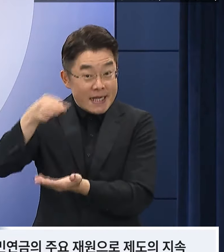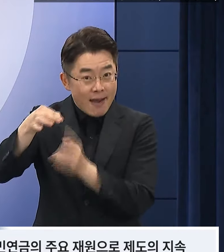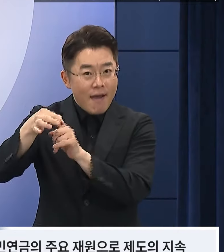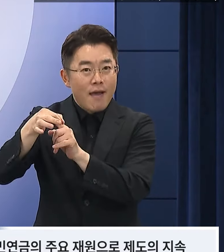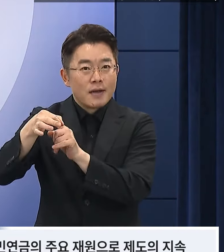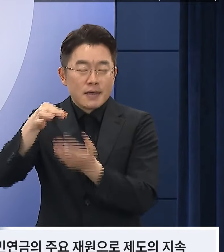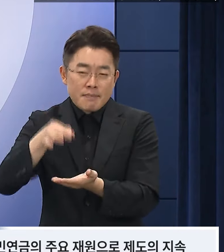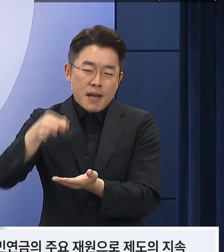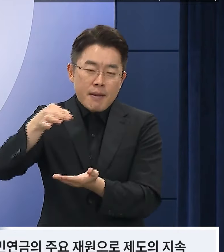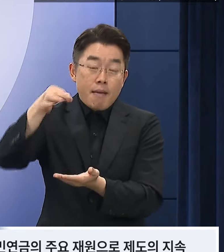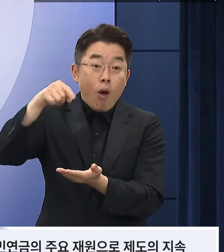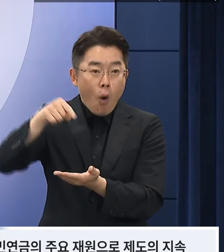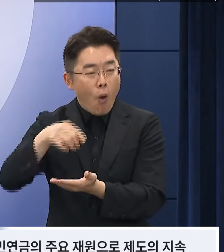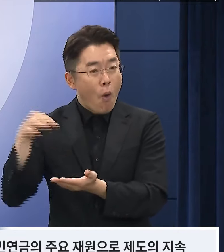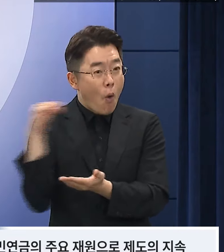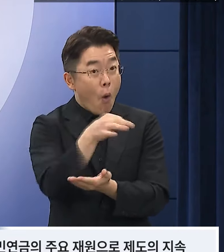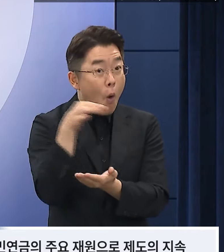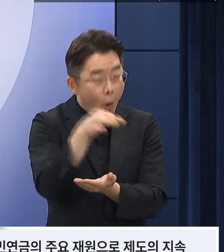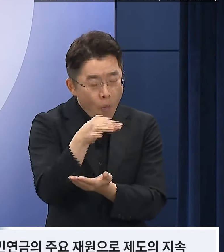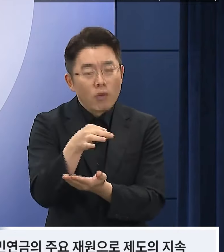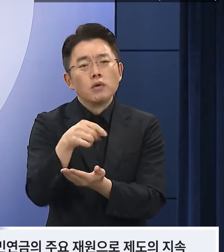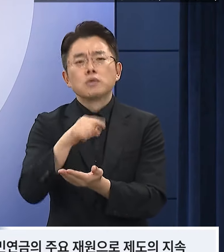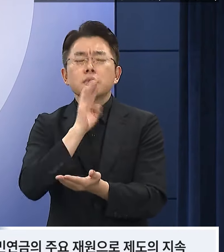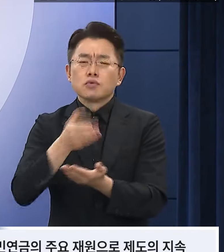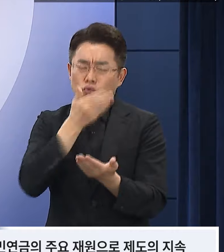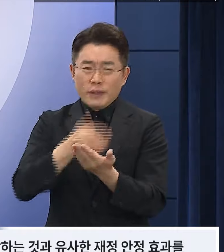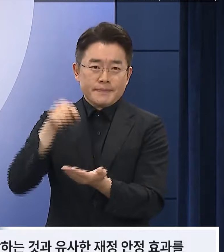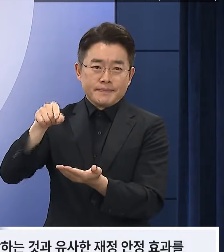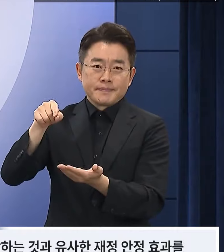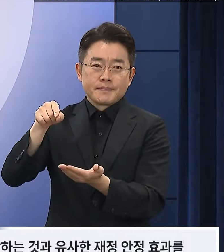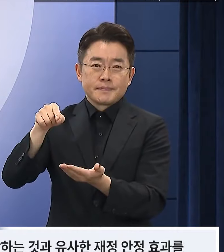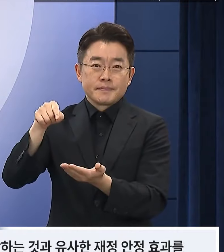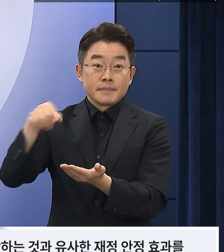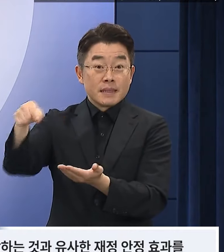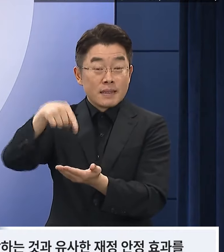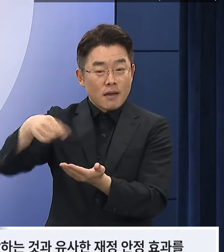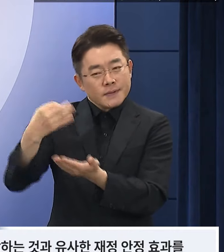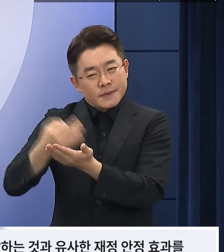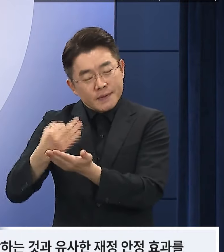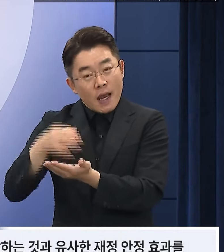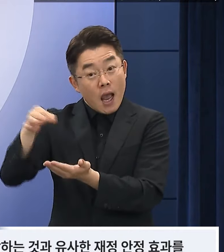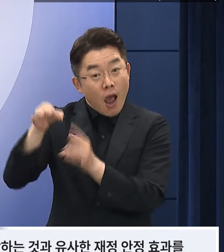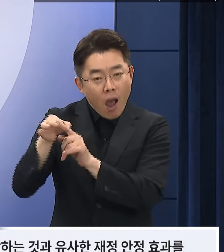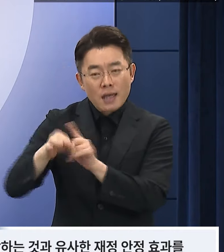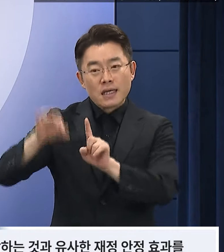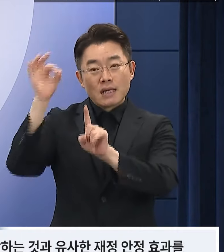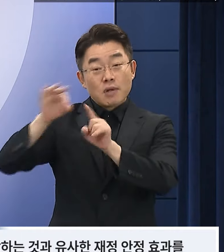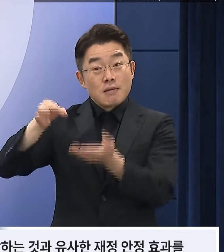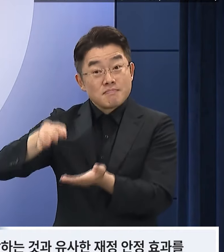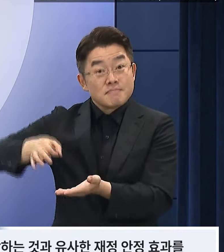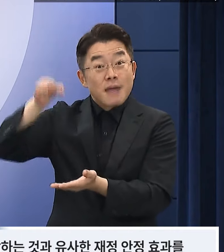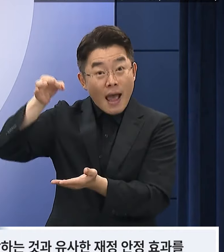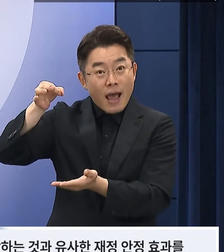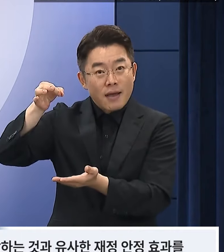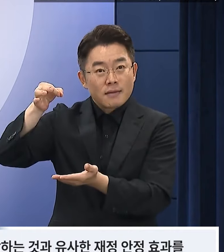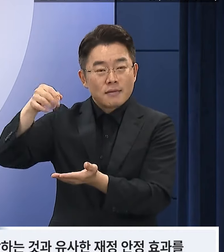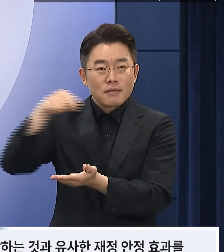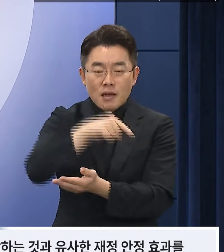지속가능성을 높이는 중요한 수단입니다. 기금수익률을 1%포인트 올리면